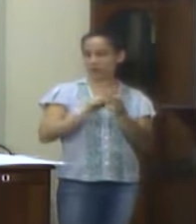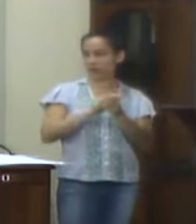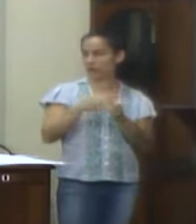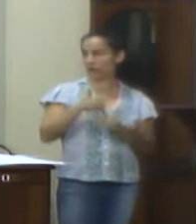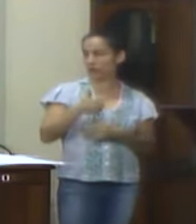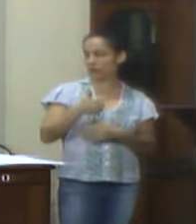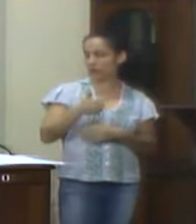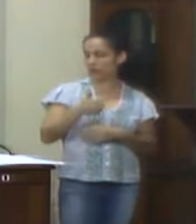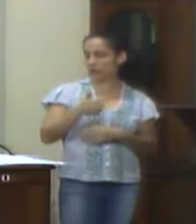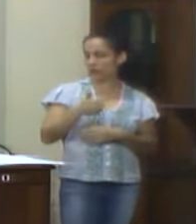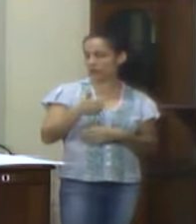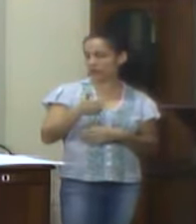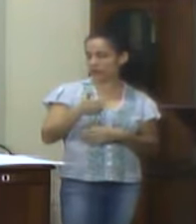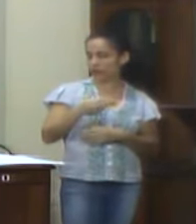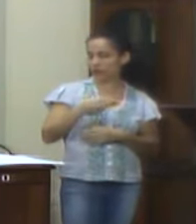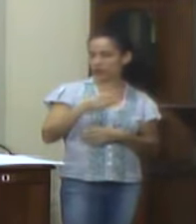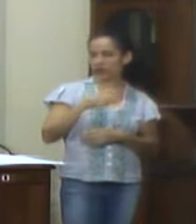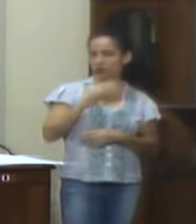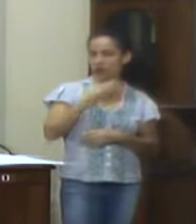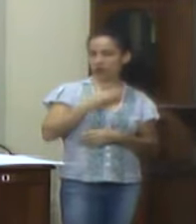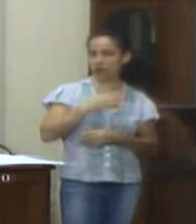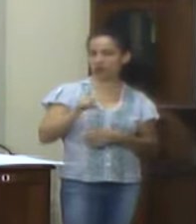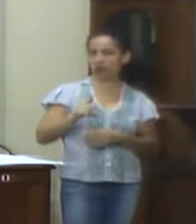13 de dezembro de 2018, Vereador Professor Rafael.